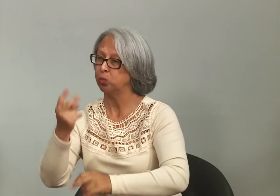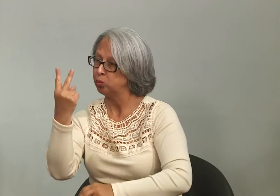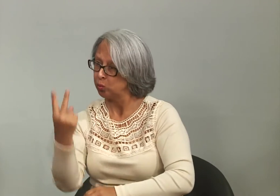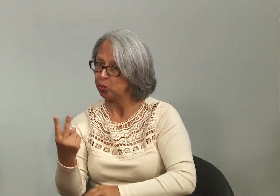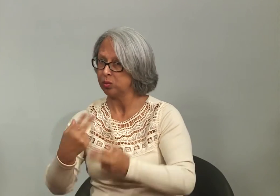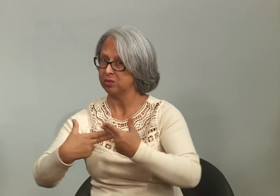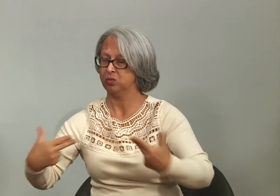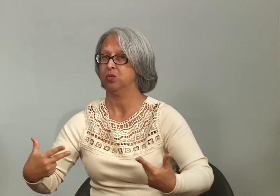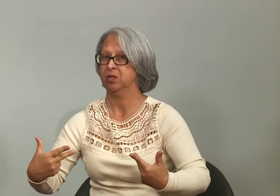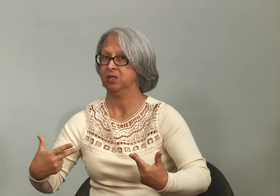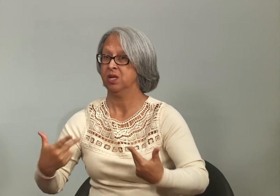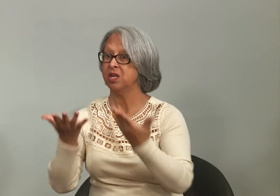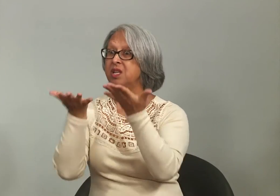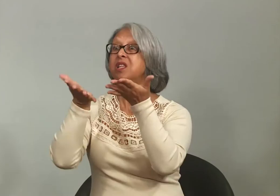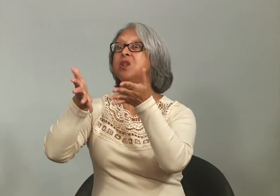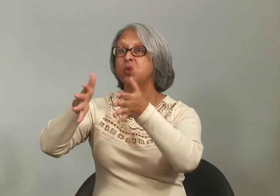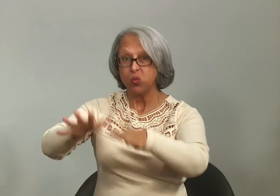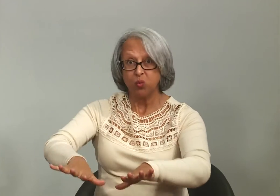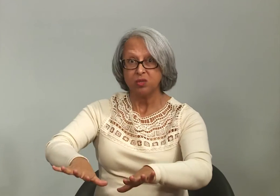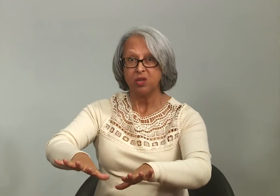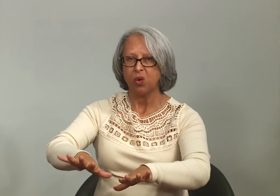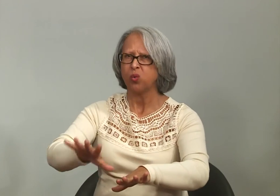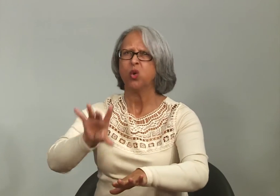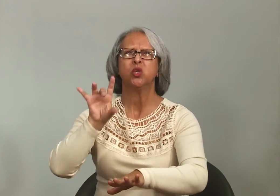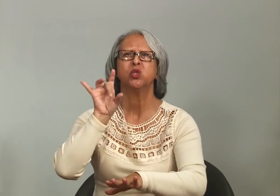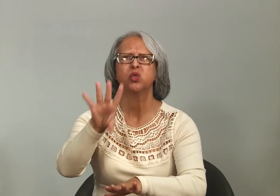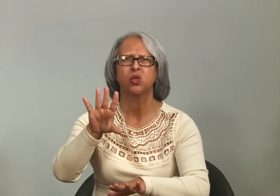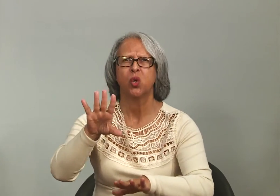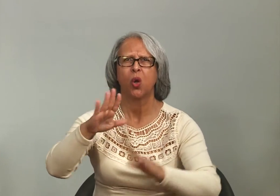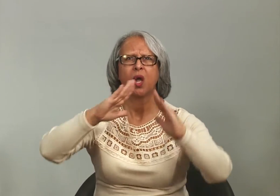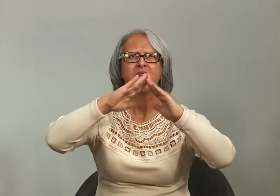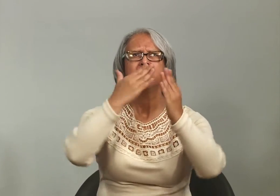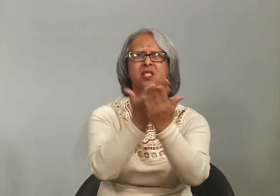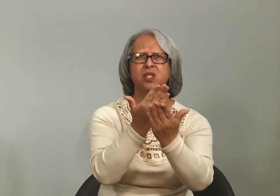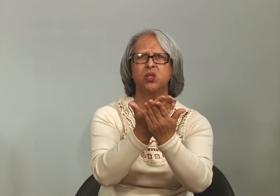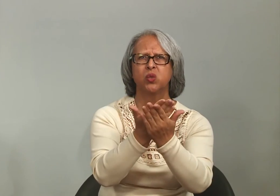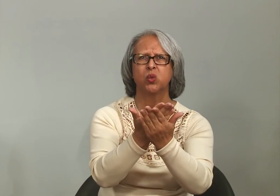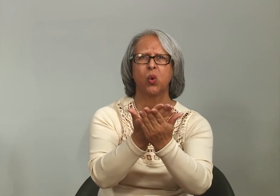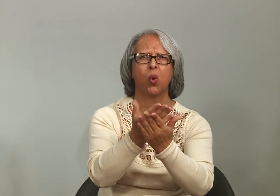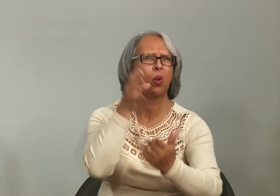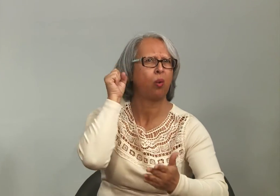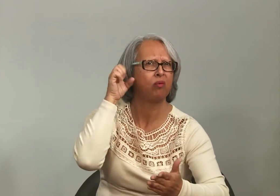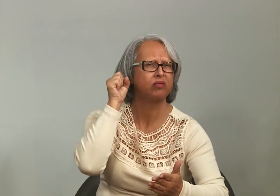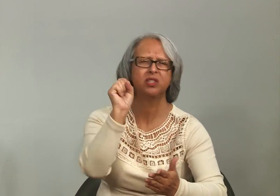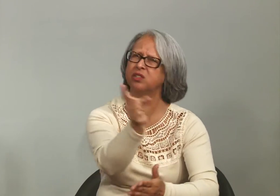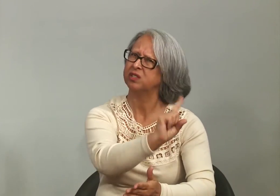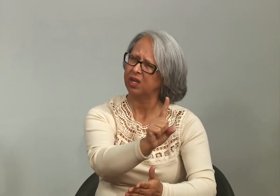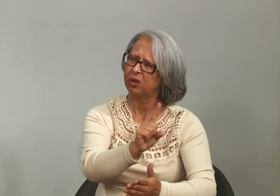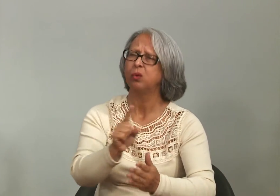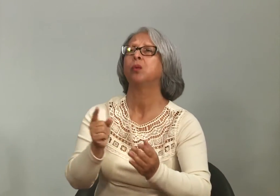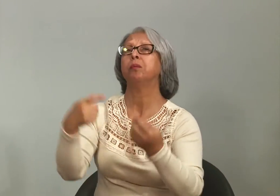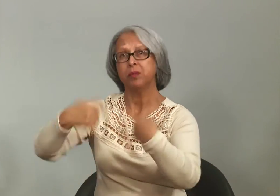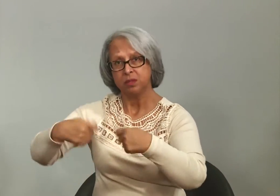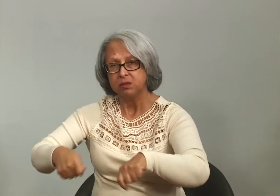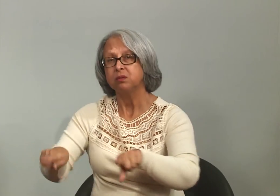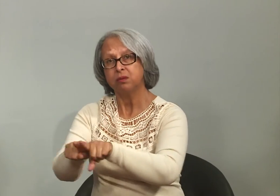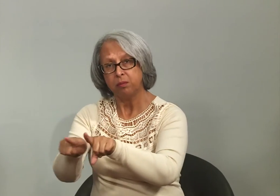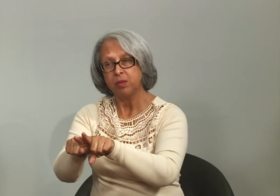então falta organização das duas questões, tanto das escolas regulares, quanto das escolas bilíngues para surdos. É importante